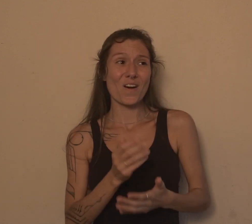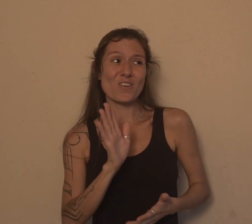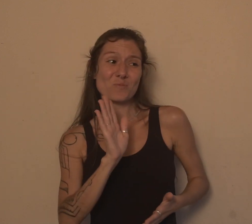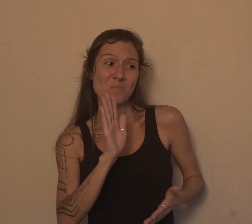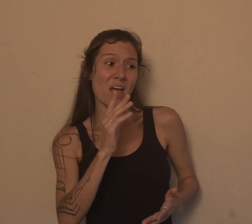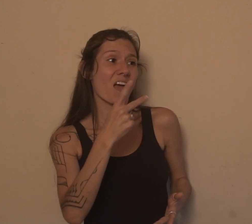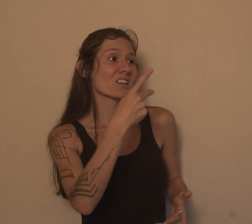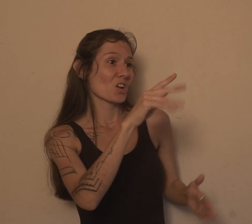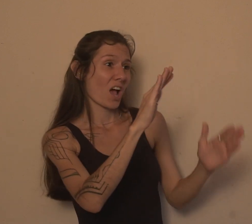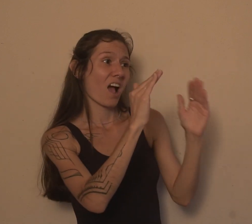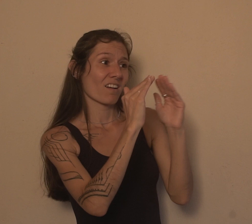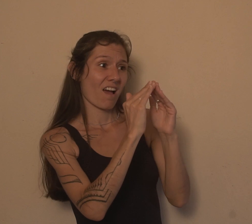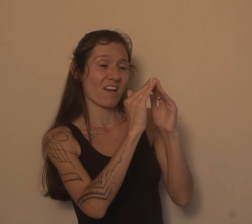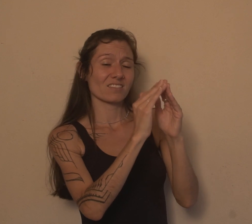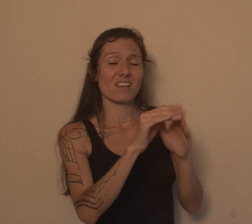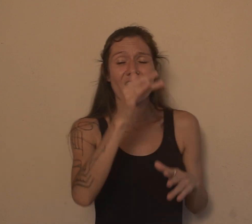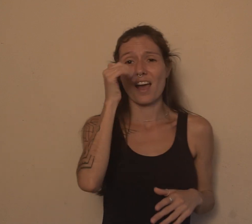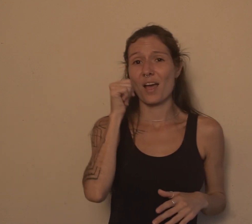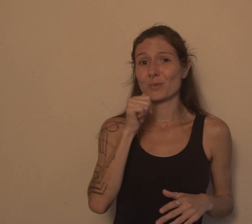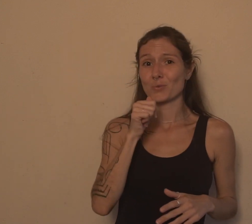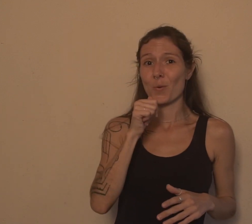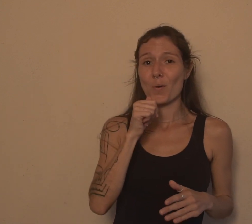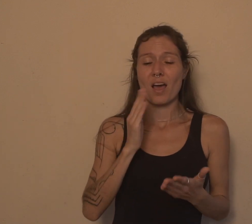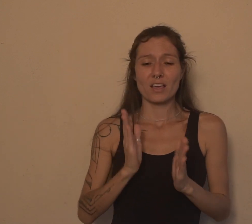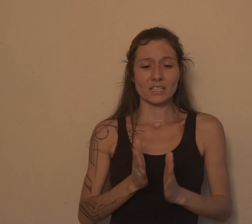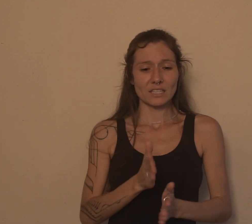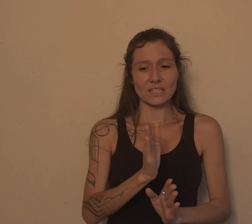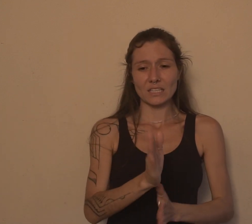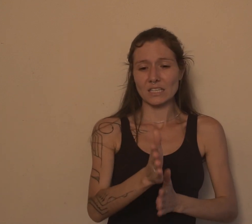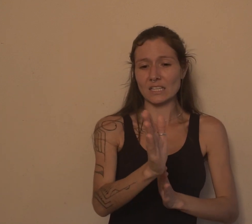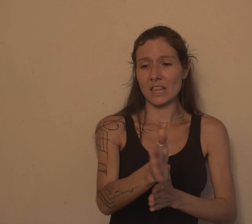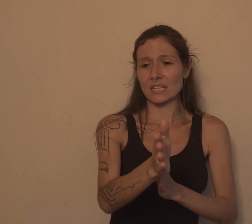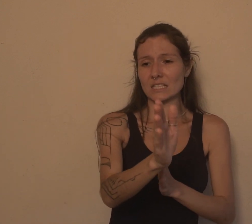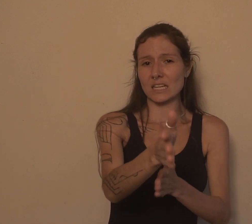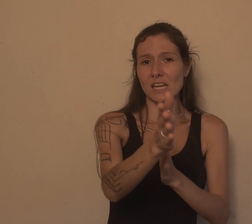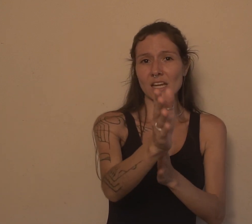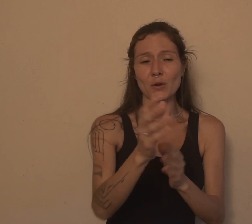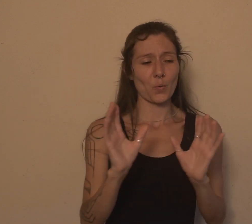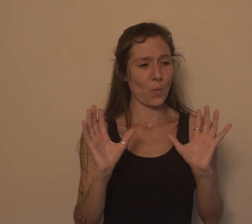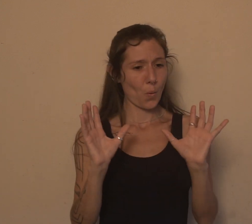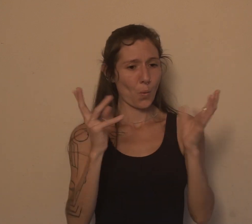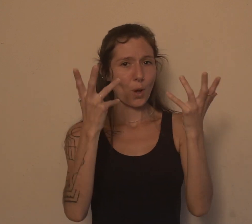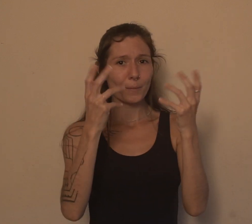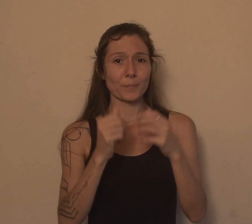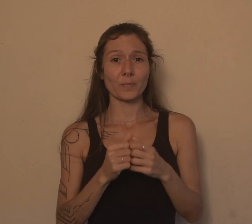da casa. Seu tião, atento, precisa sair conduzindo toda a gente em procissão. É dia de folia,